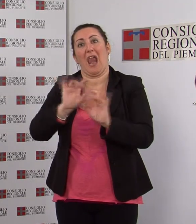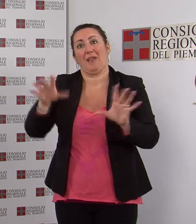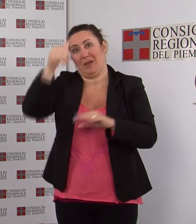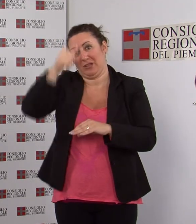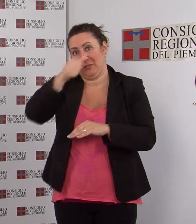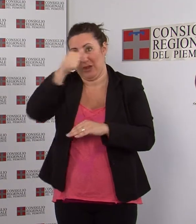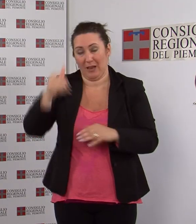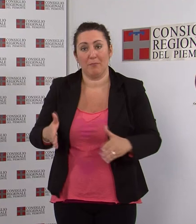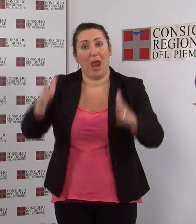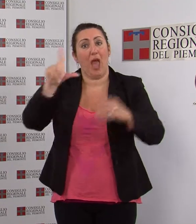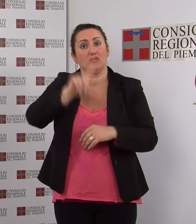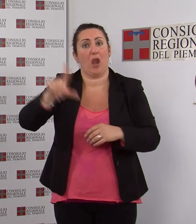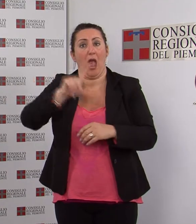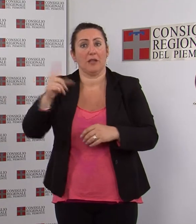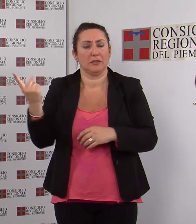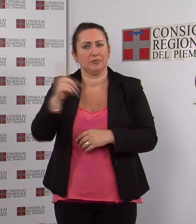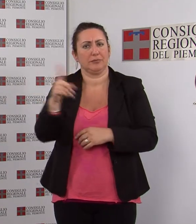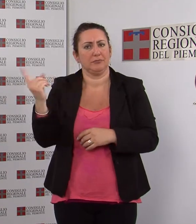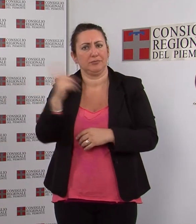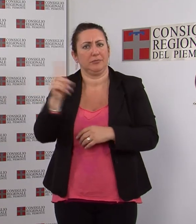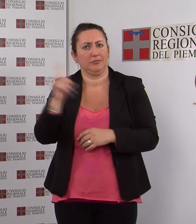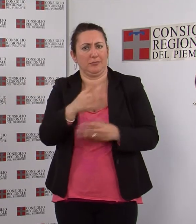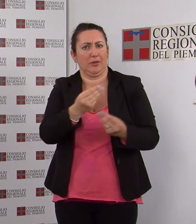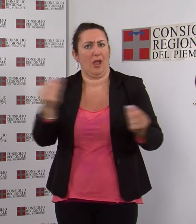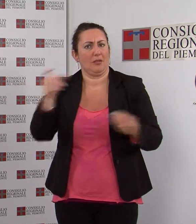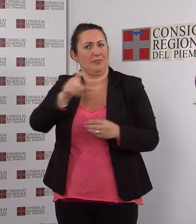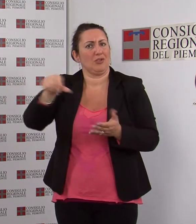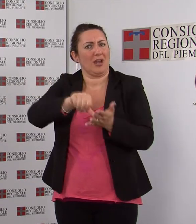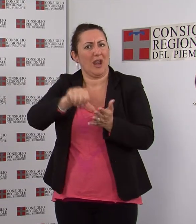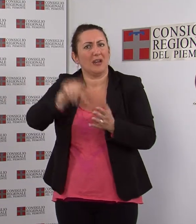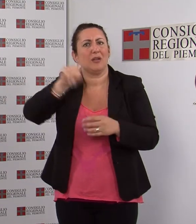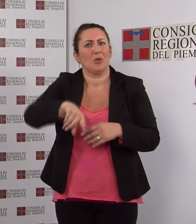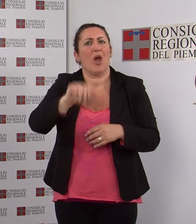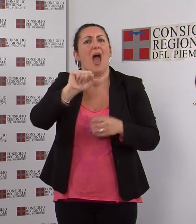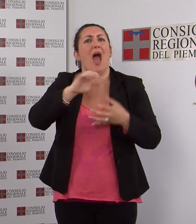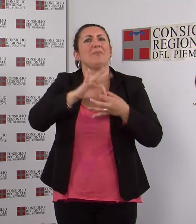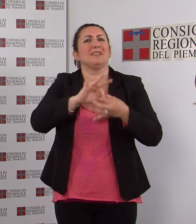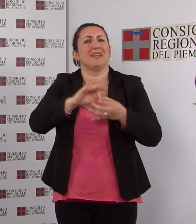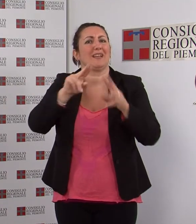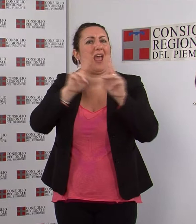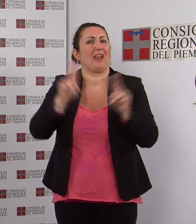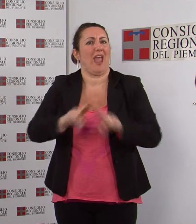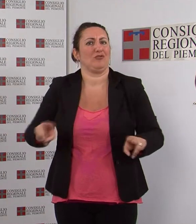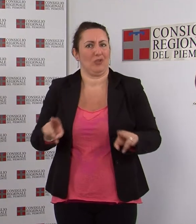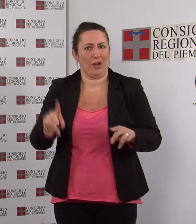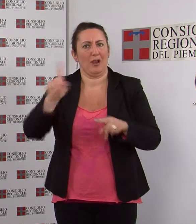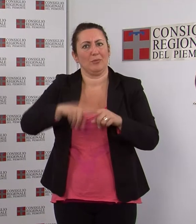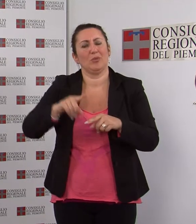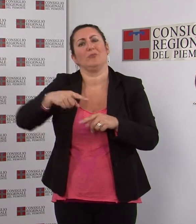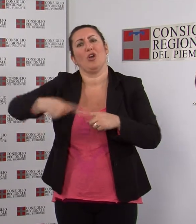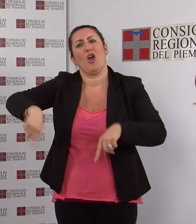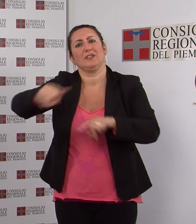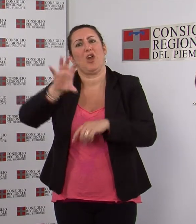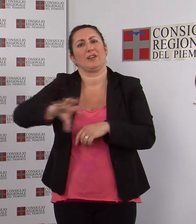Laskaris sono intervenuti diversi esuli, i rappresentanti di Amnesty International e del Consiglio Nazionale della Resistenza Iraniana.